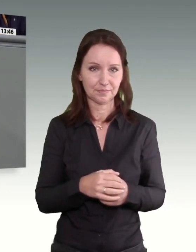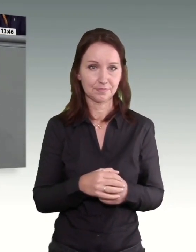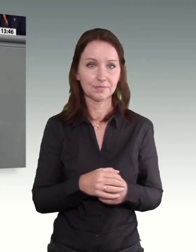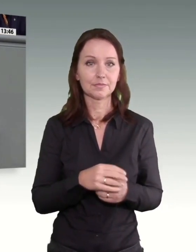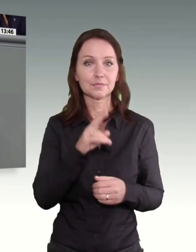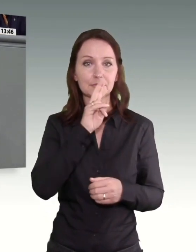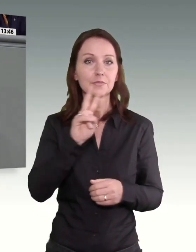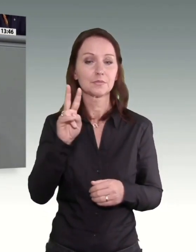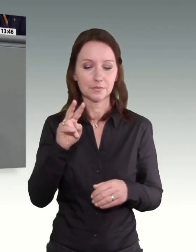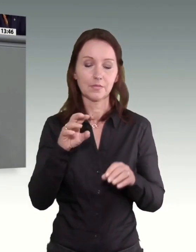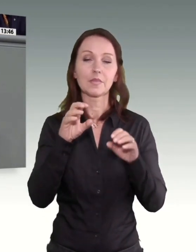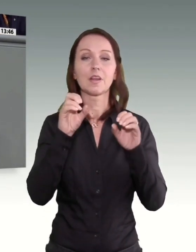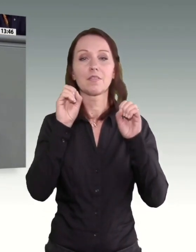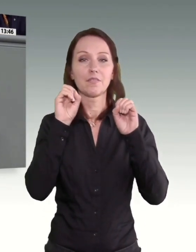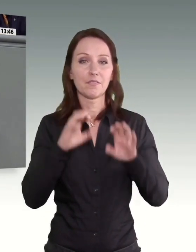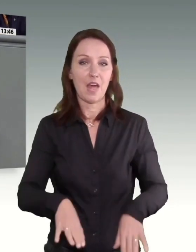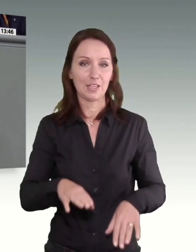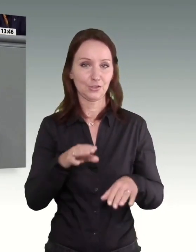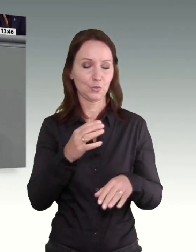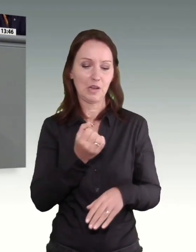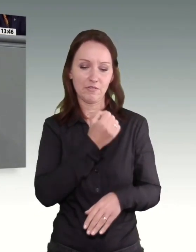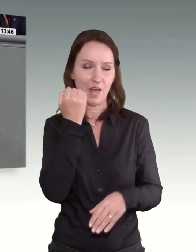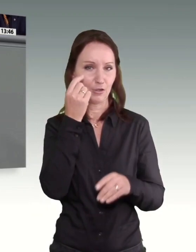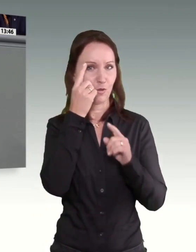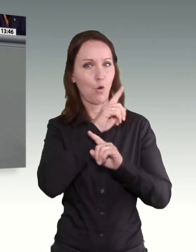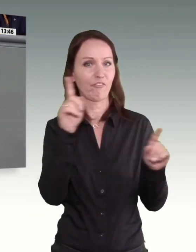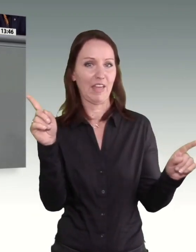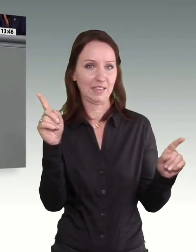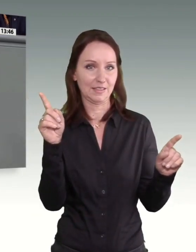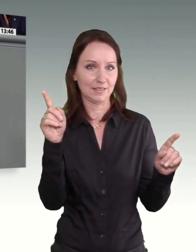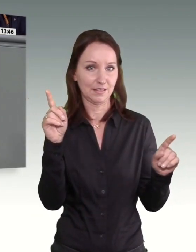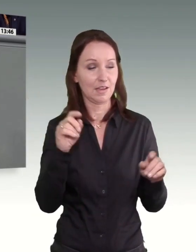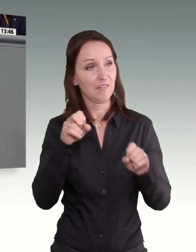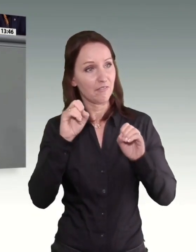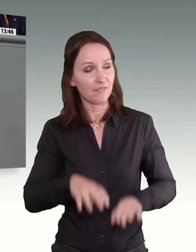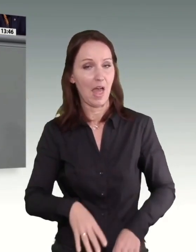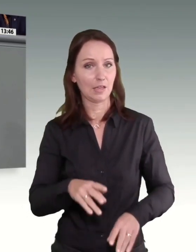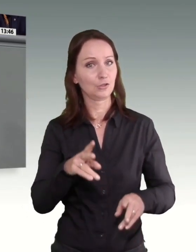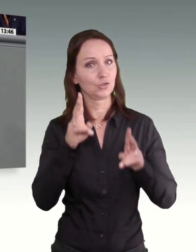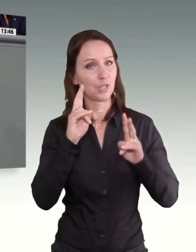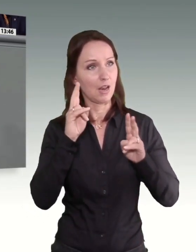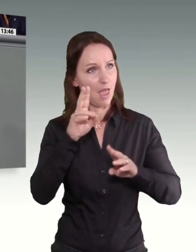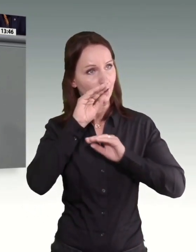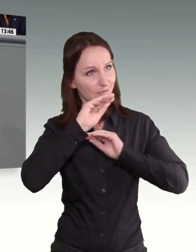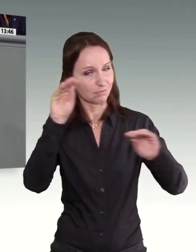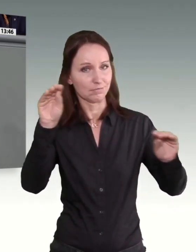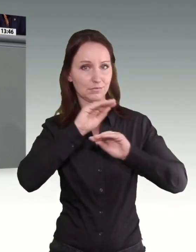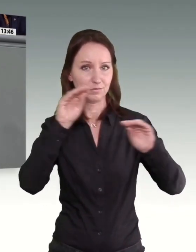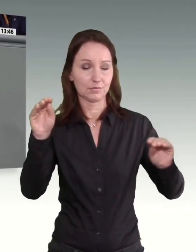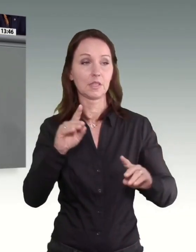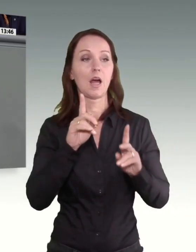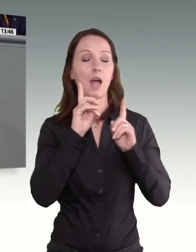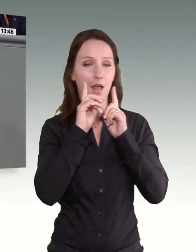Nehmt euch Acht vor den falschen Propheten, die falsche Lehren verbreiten, liebe Kolleginnen und Kollegen.